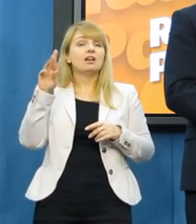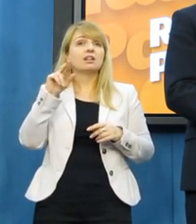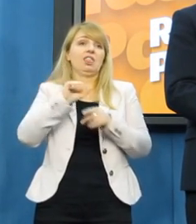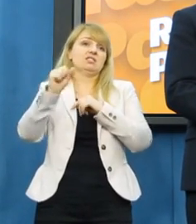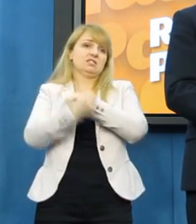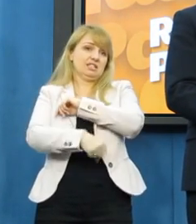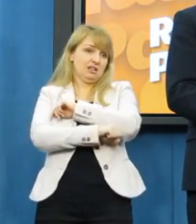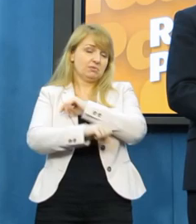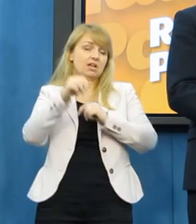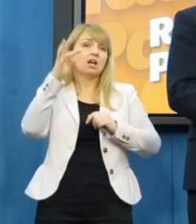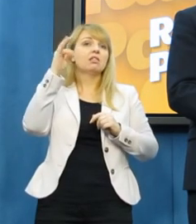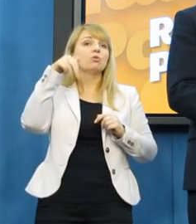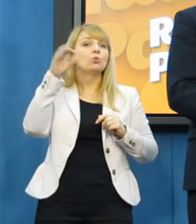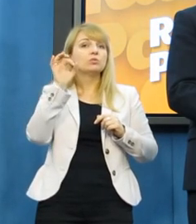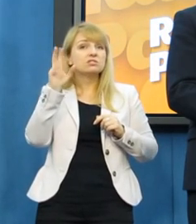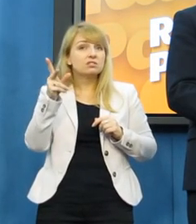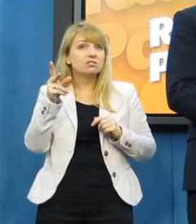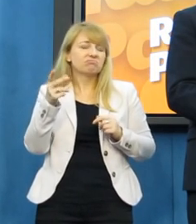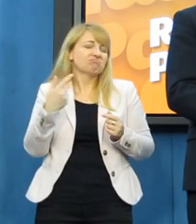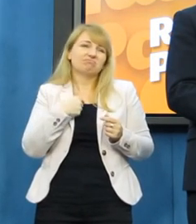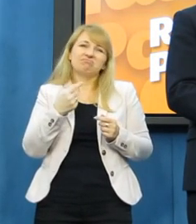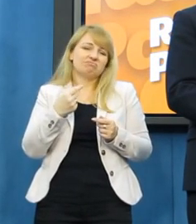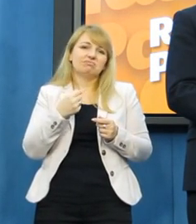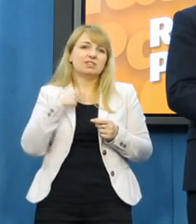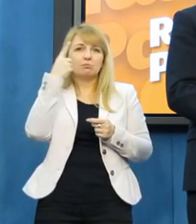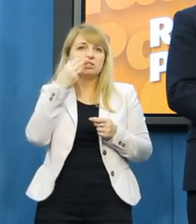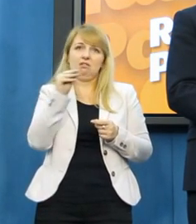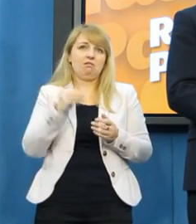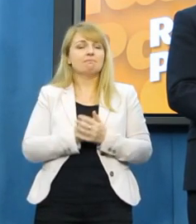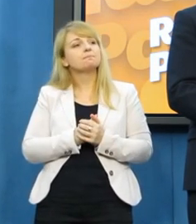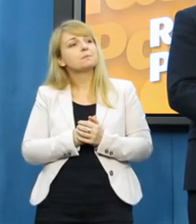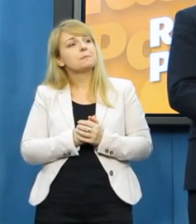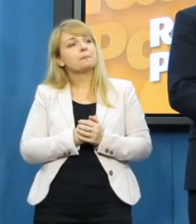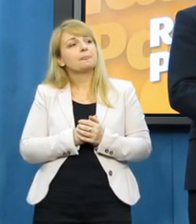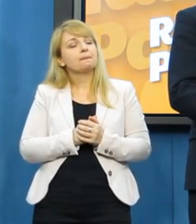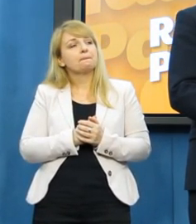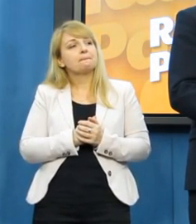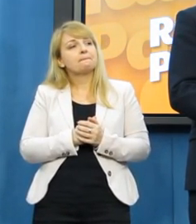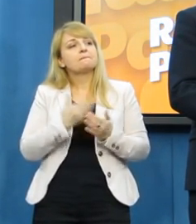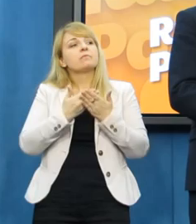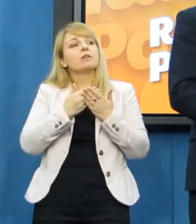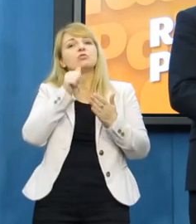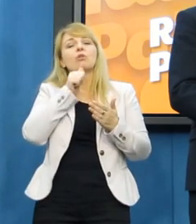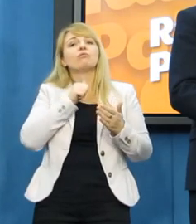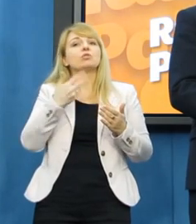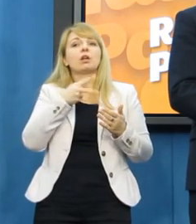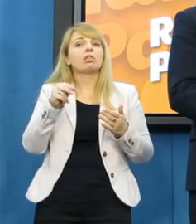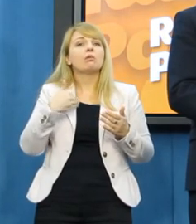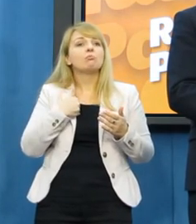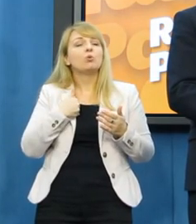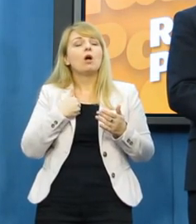Jeszcze tak pro forma chciałam zapytać Pana jako wielkiego entuzjasta europejskiego, dlaczego Pan wczoraj nie był na tej bardzo ważnej debacie?